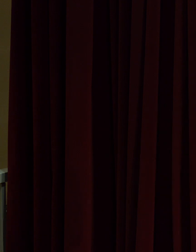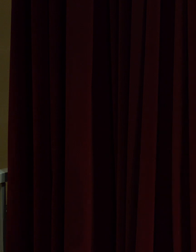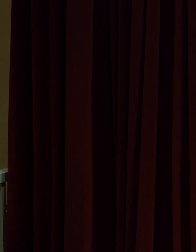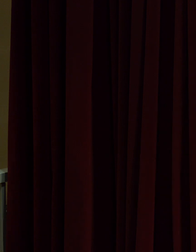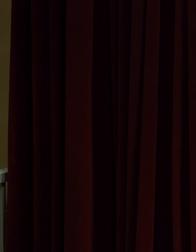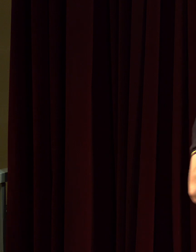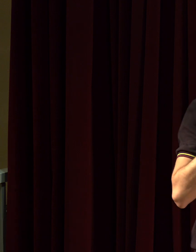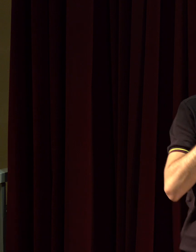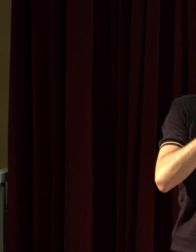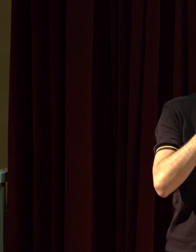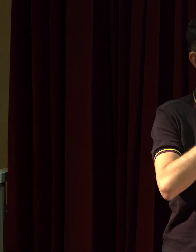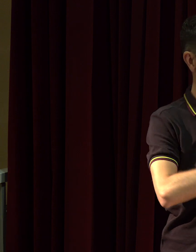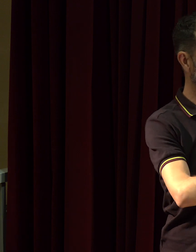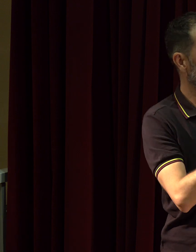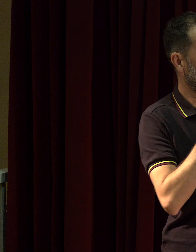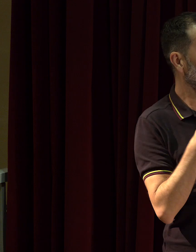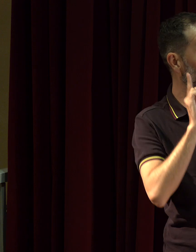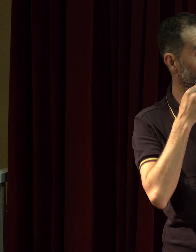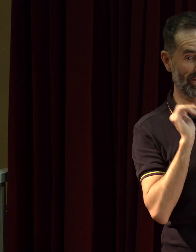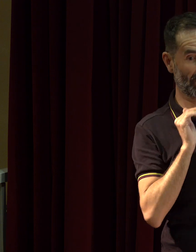J'en profite, du coup, pour vous poser une petite question.